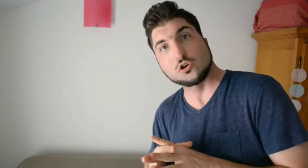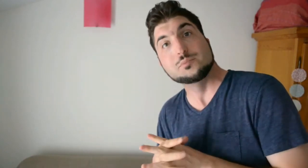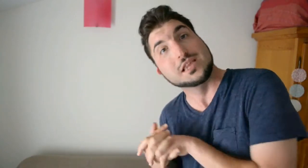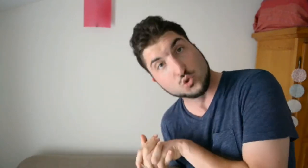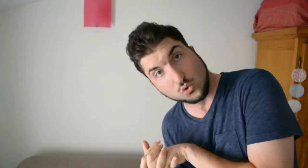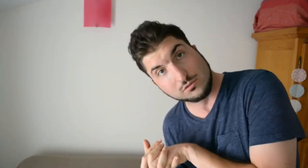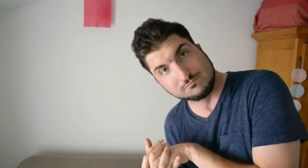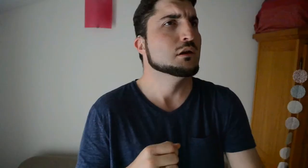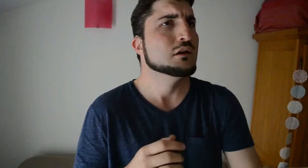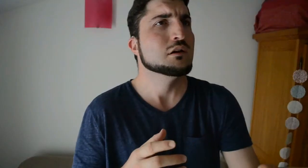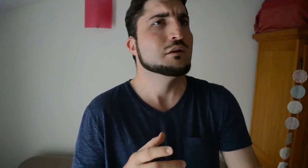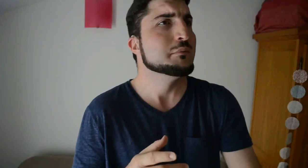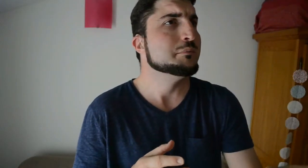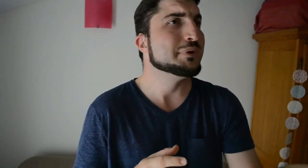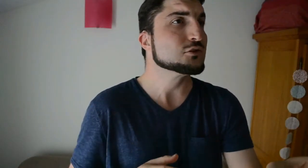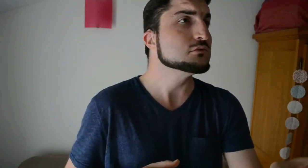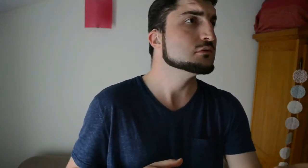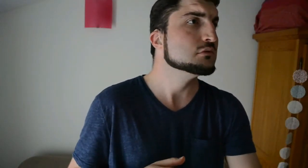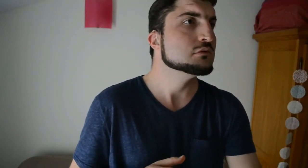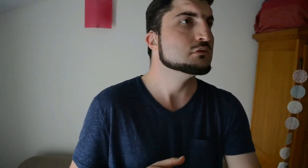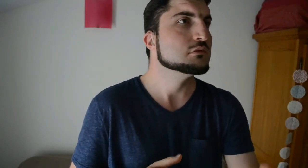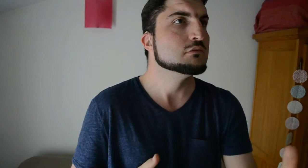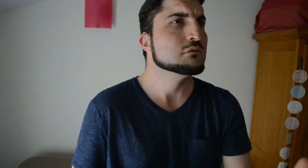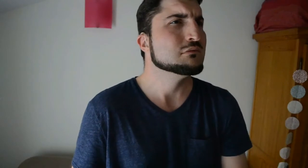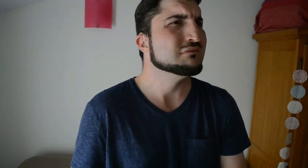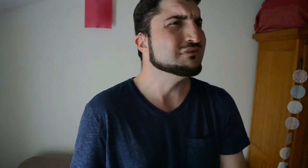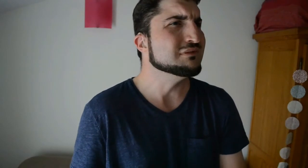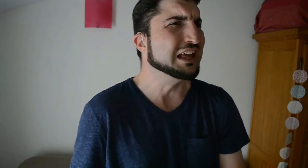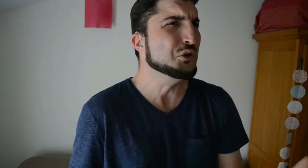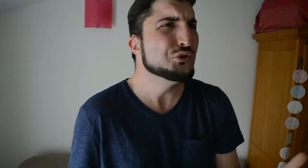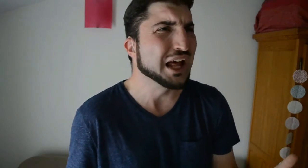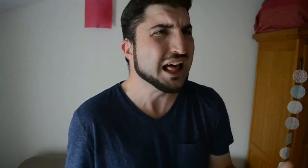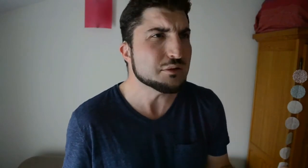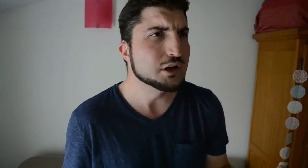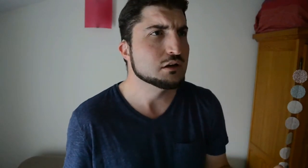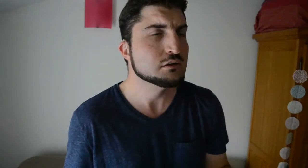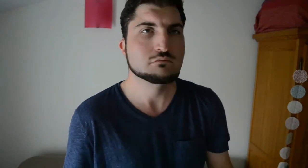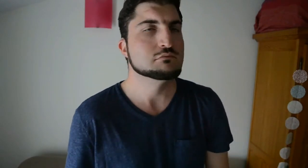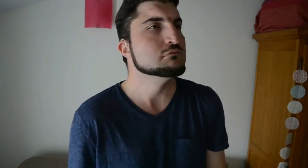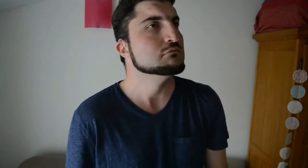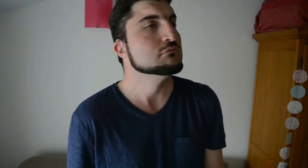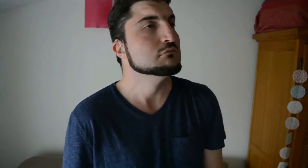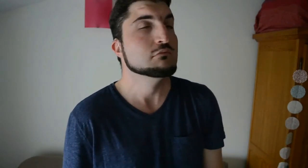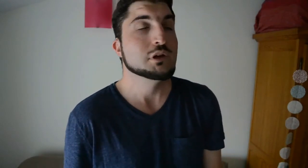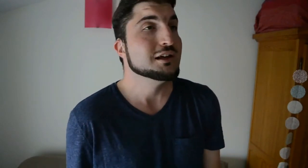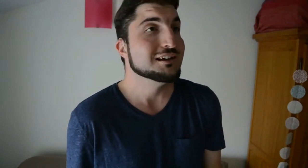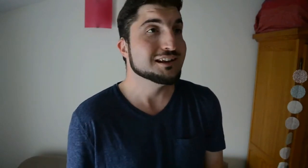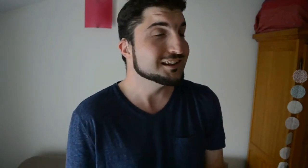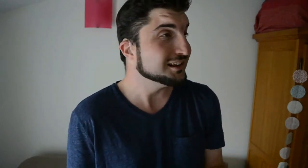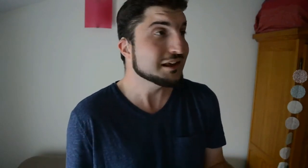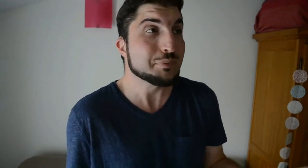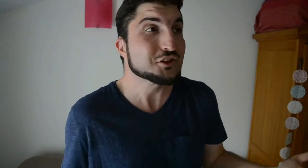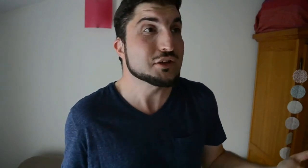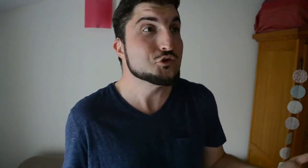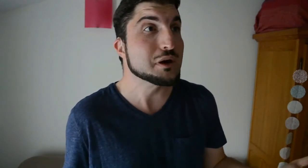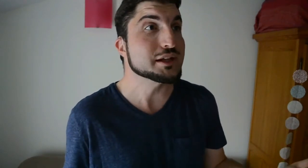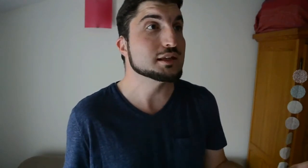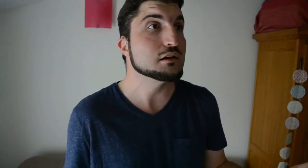mise à jour. Pardon ? Il y eu une alarme ? Et personne n venu m'avertir